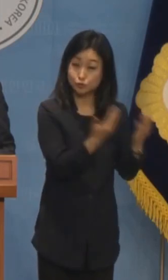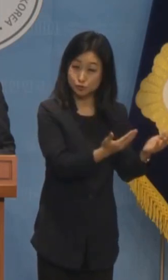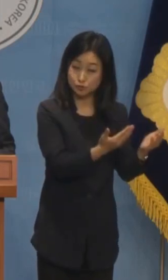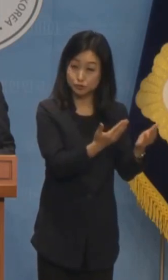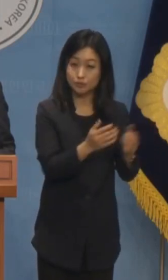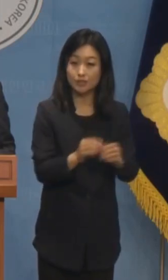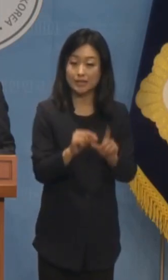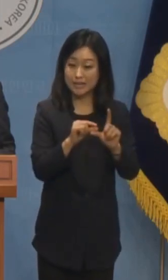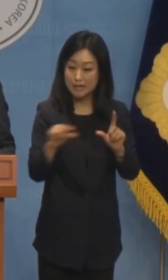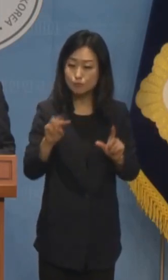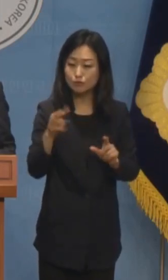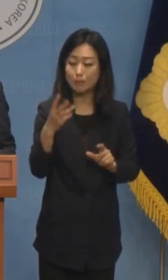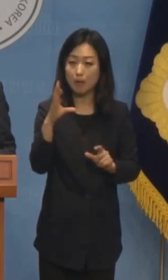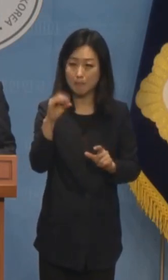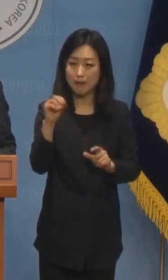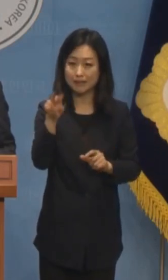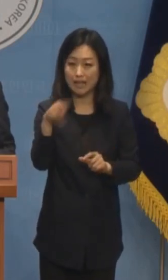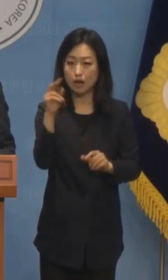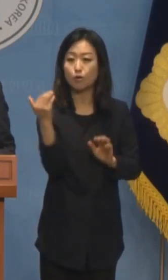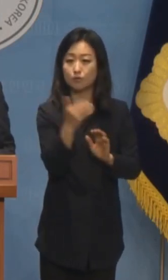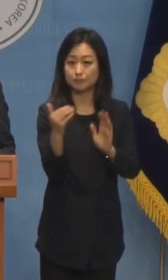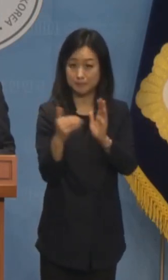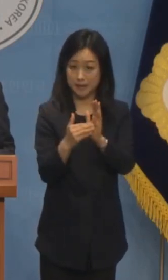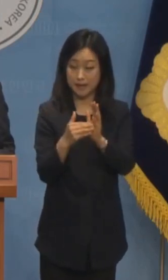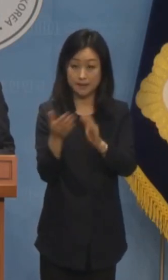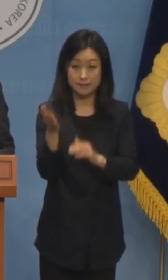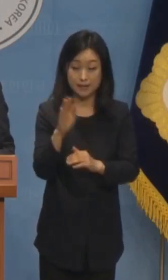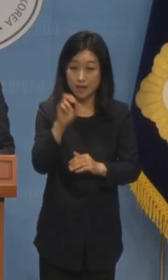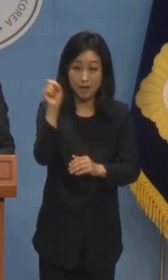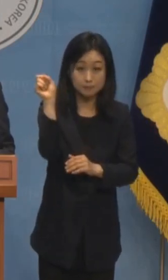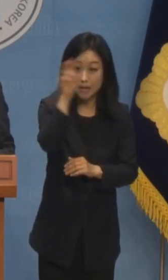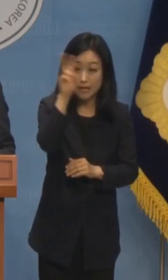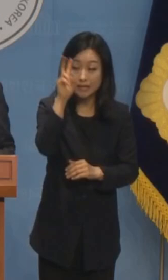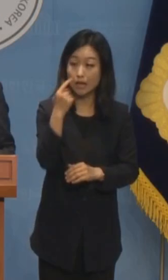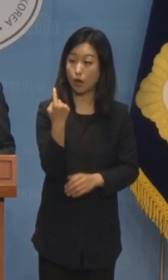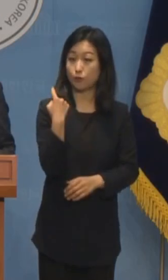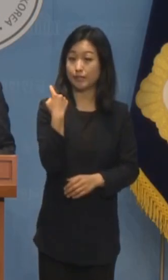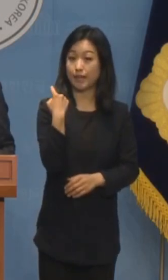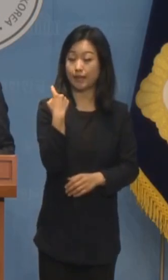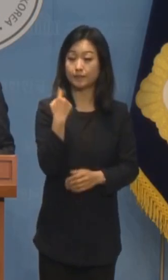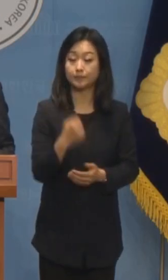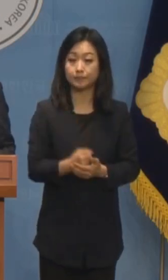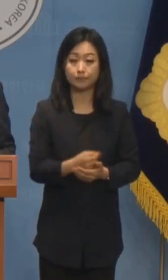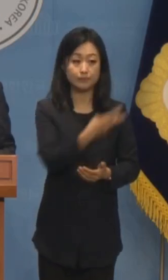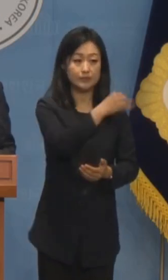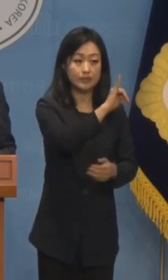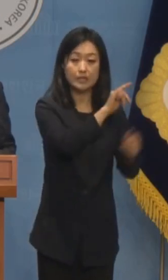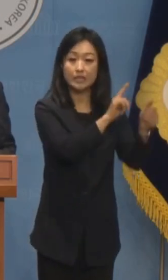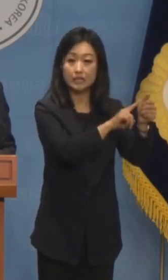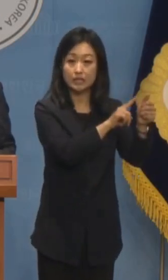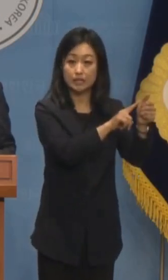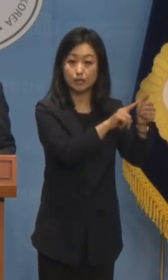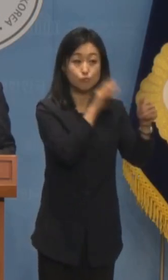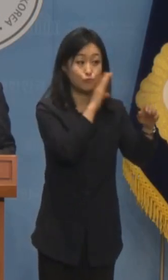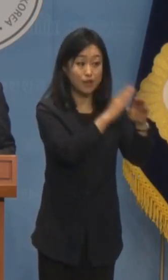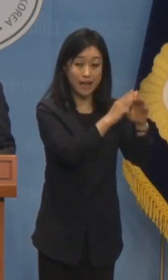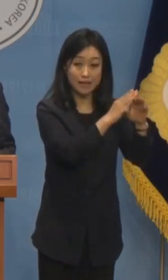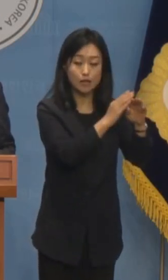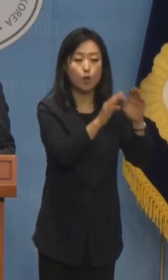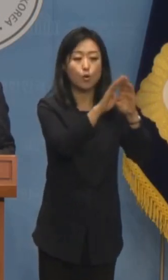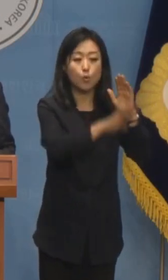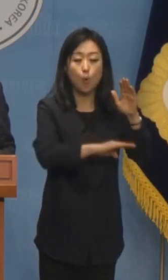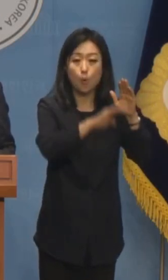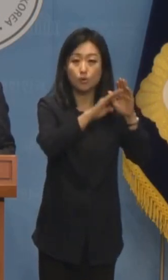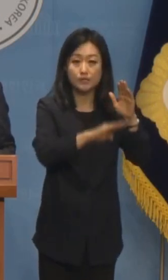일부입니다. 그런데 갑자기 민주당이 어제 리 호남은 당시 행사 공식